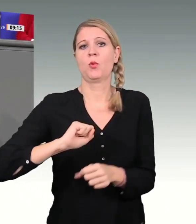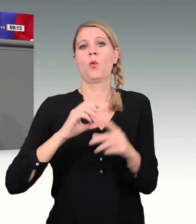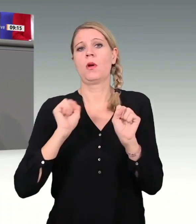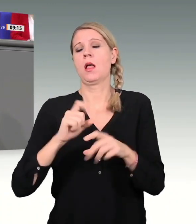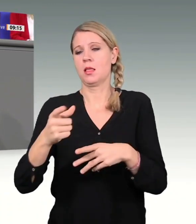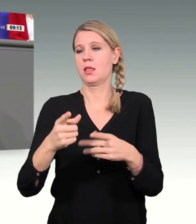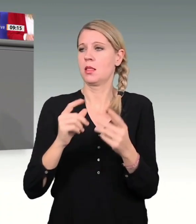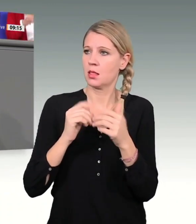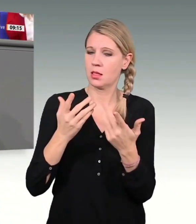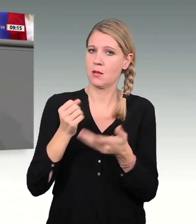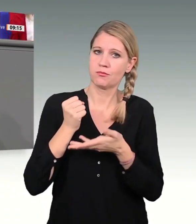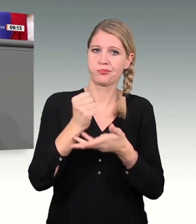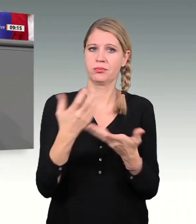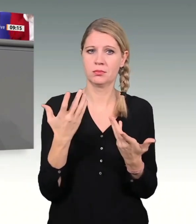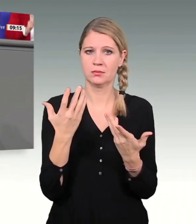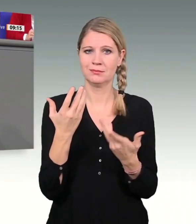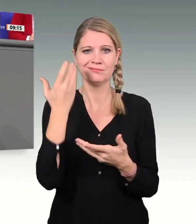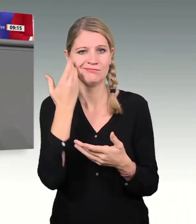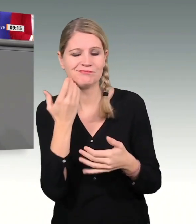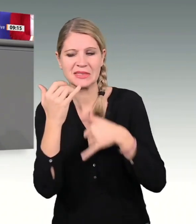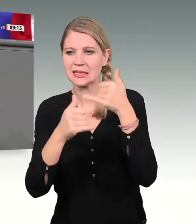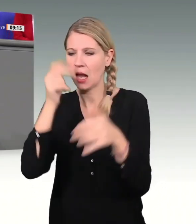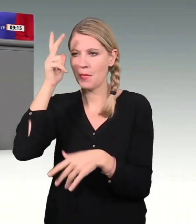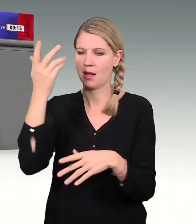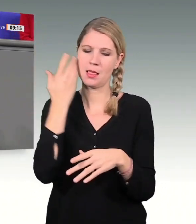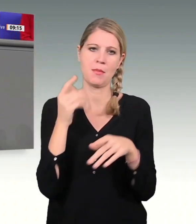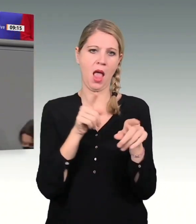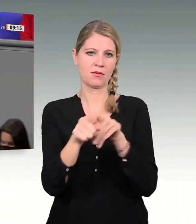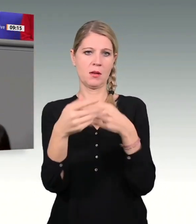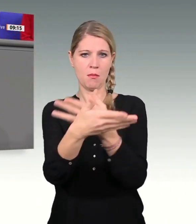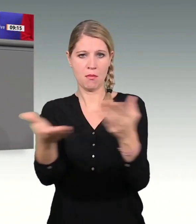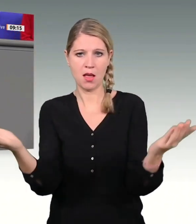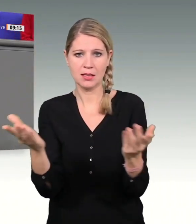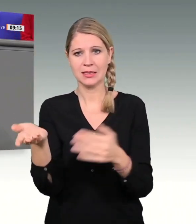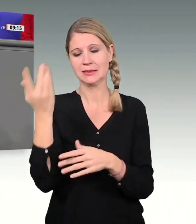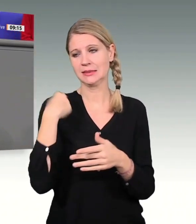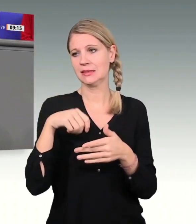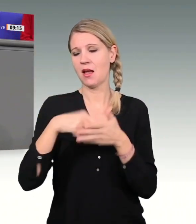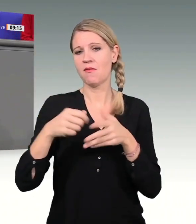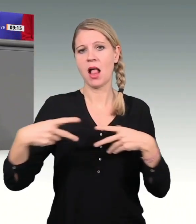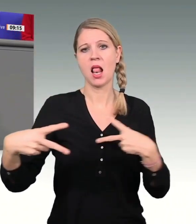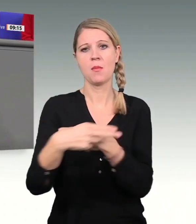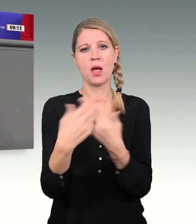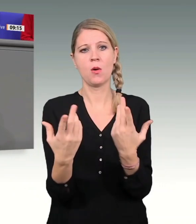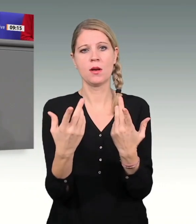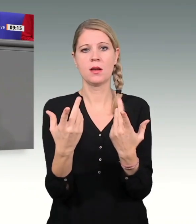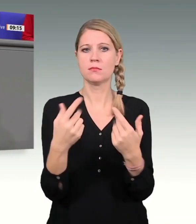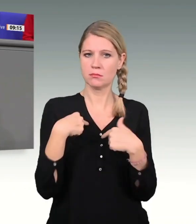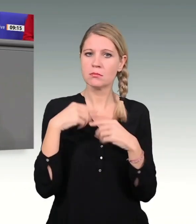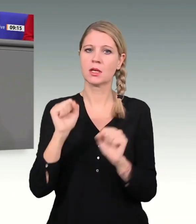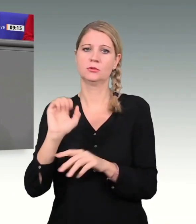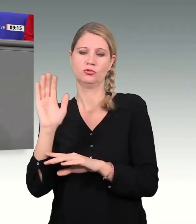Darum will ich Ihnen auch helfen, etwas zu tun, was nicht verfassungswidrig ist. Erstens eine konsequente Aufgabenkritik.